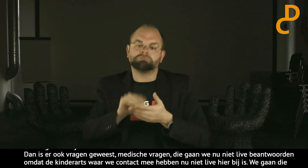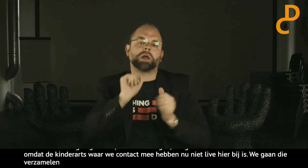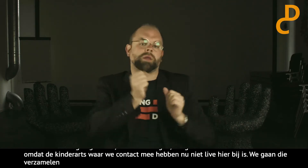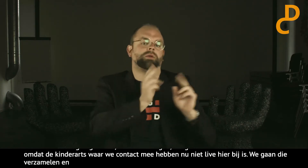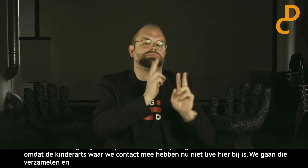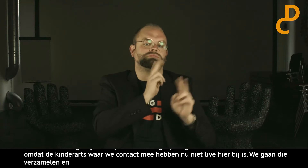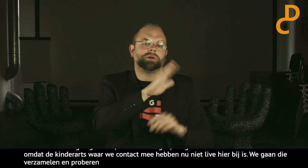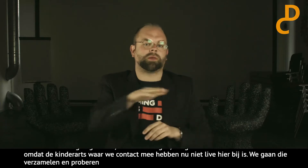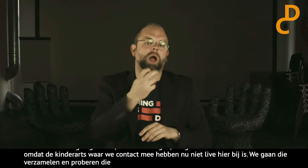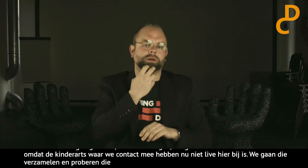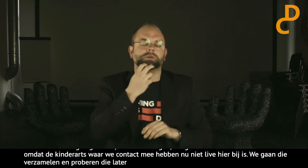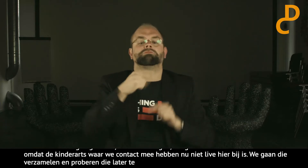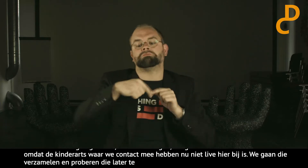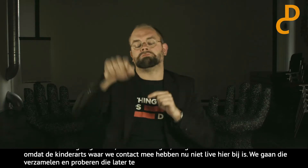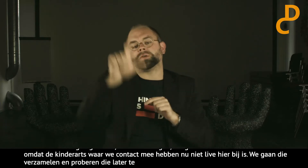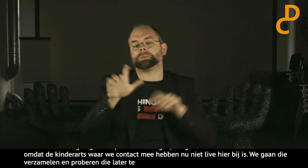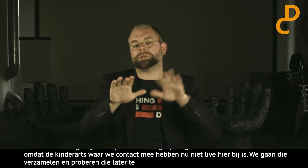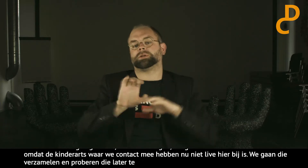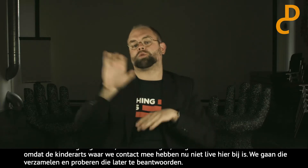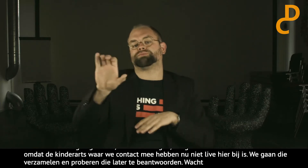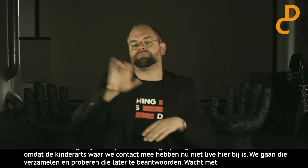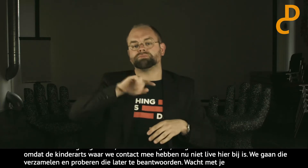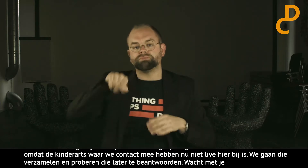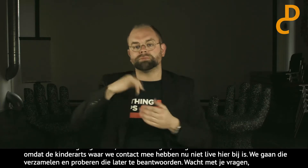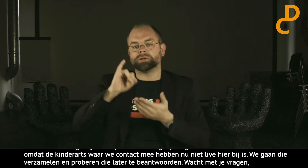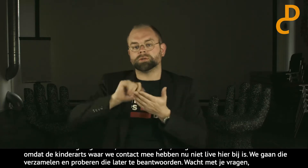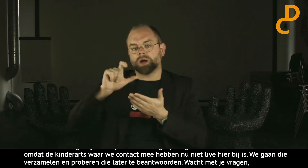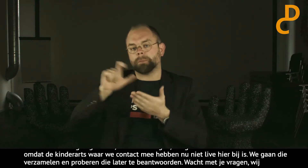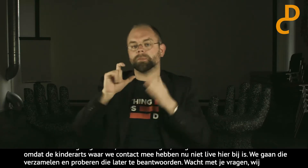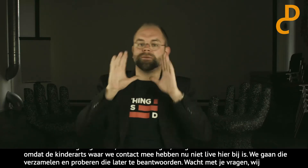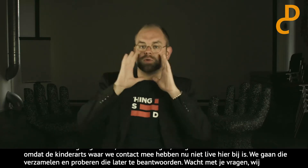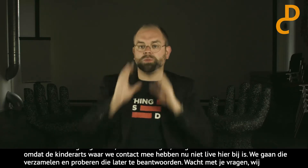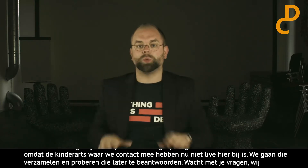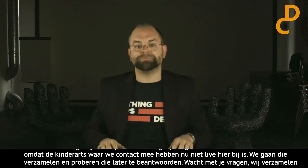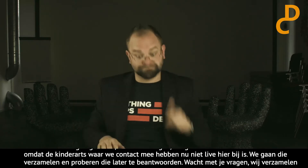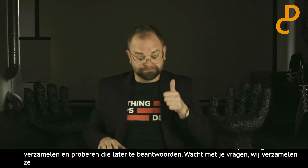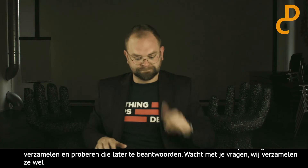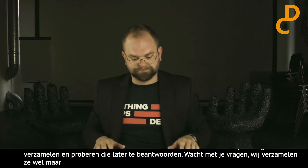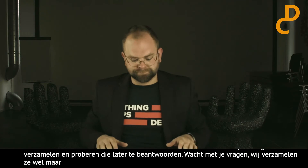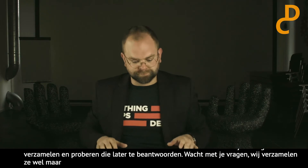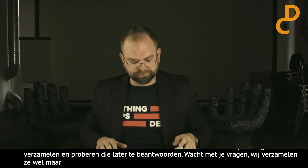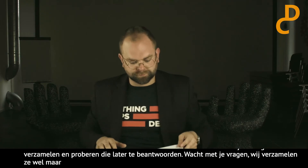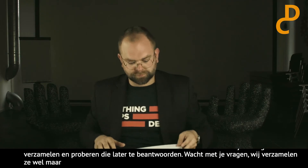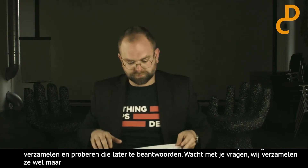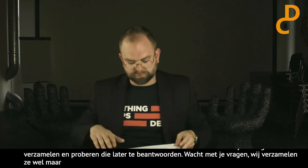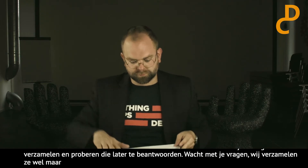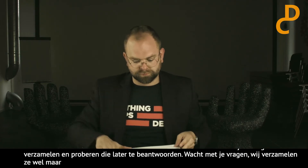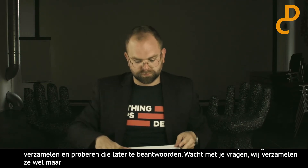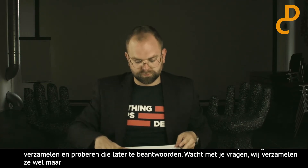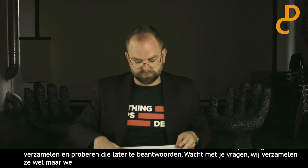je medische vragen. We verzamelen ze wel, maar we gaan er eerst overleggen met onze kinderarts Annika. En dan zullen we ze later beantwoorden via Instagram en Facebook.